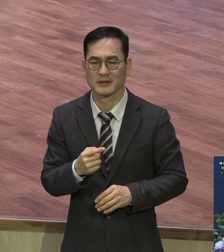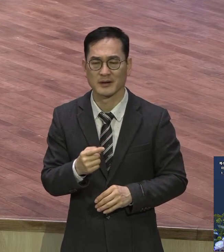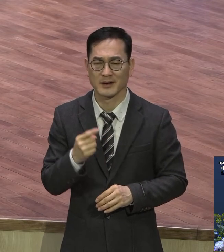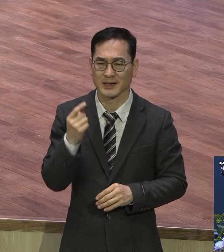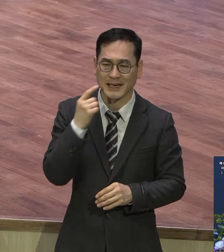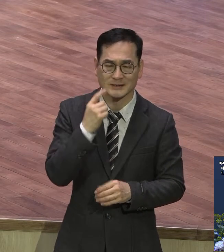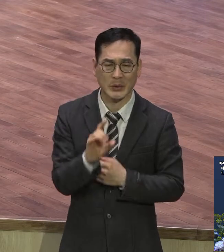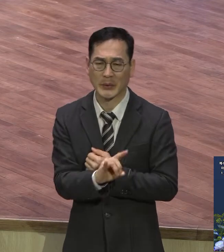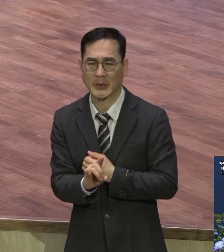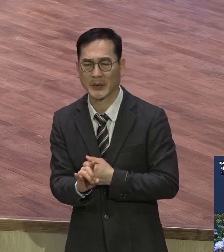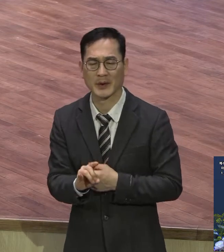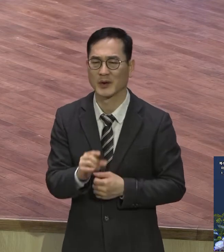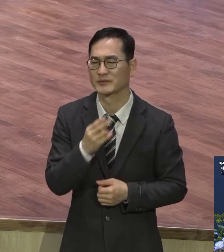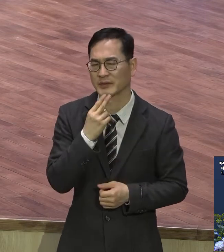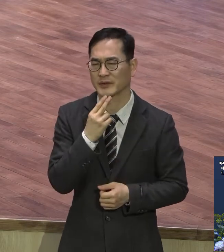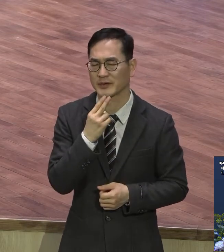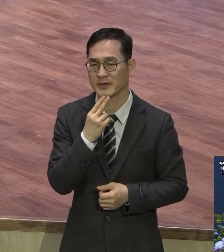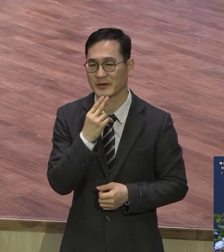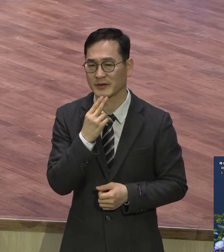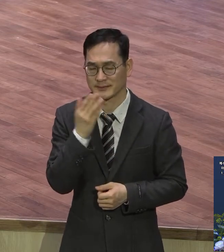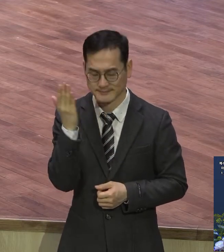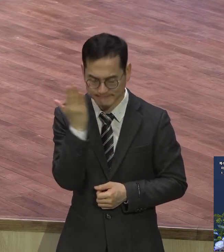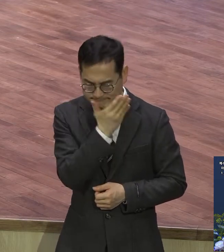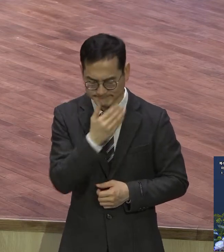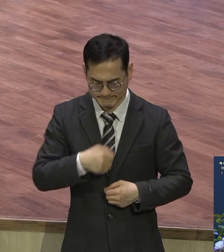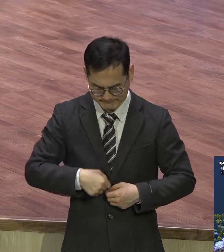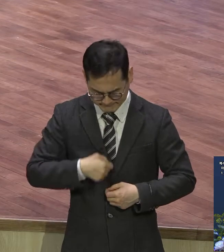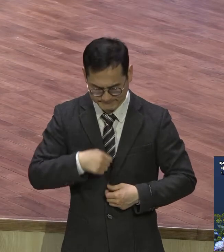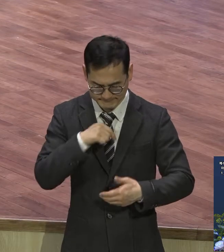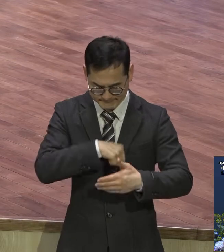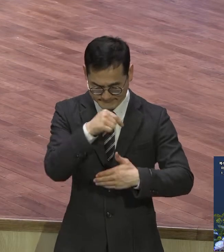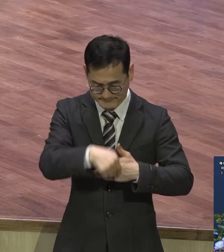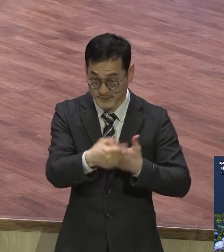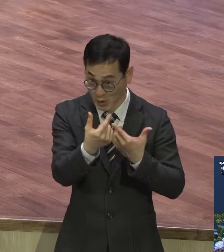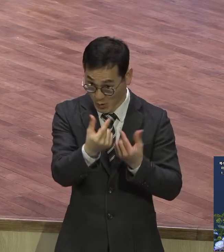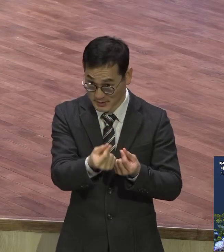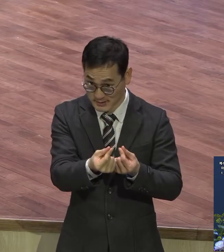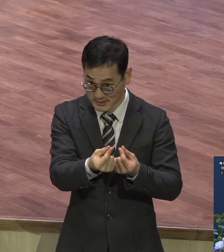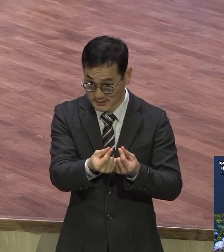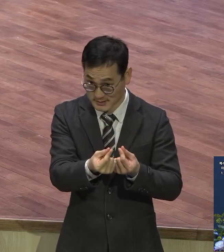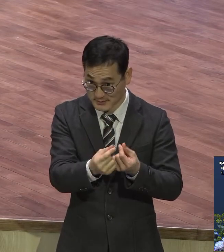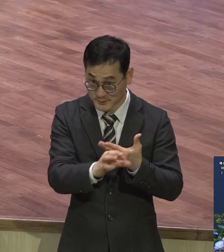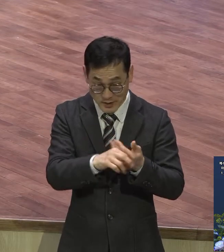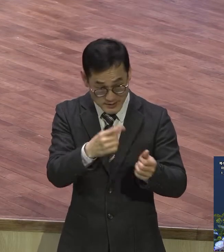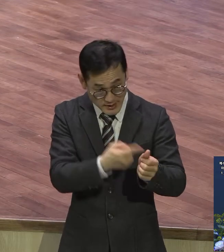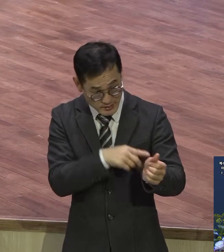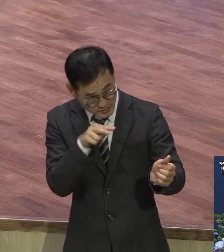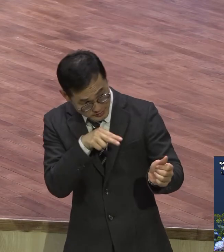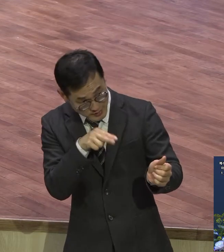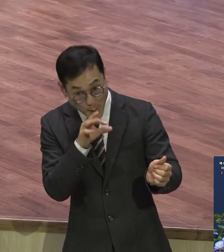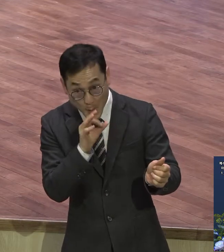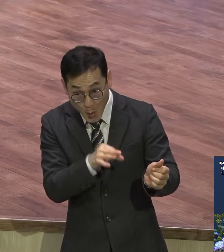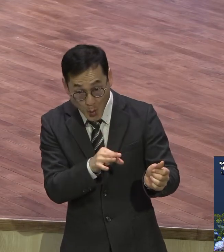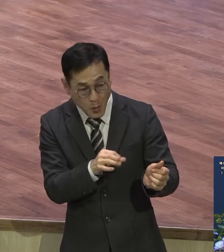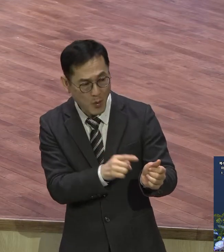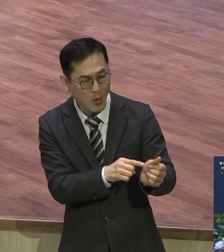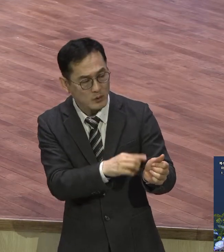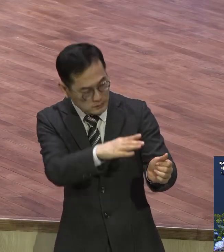그러니까 온유한 삶을 살면 전도가 되어진단 말이에요 온유한 자에게 하는 말이에요 되어진 되어지는